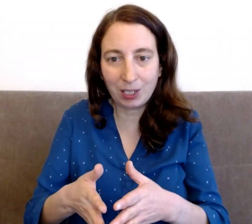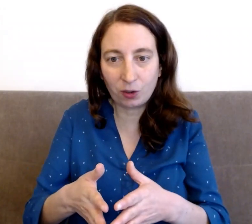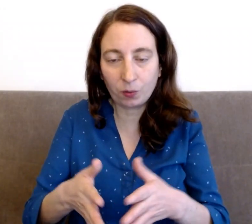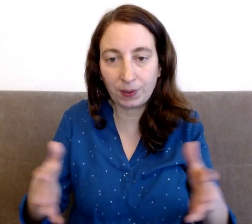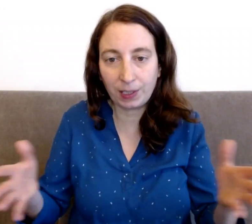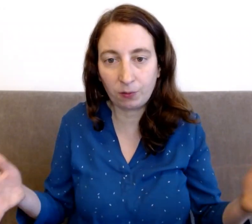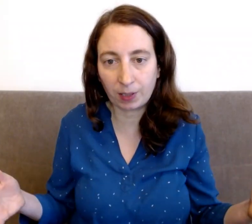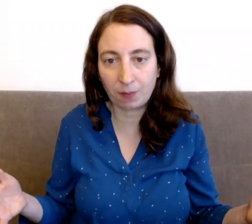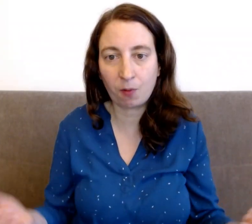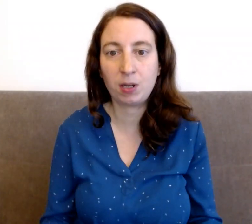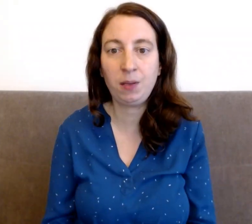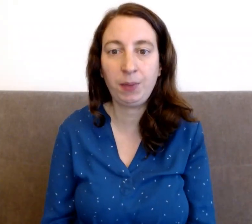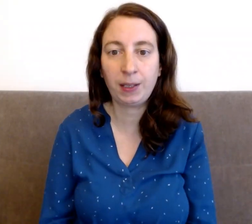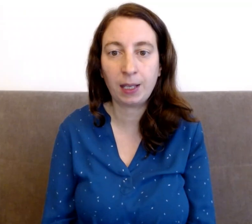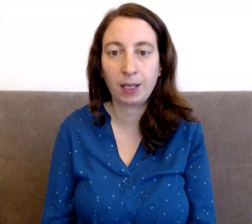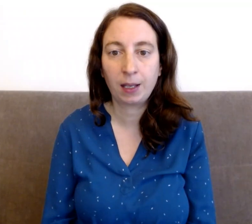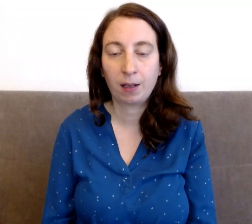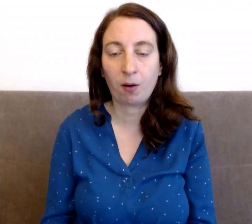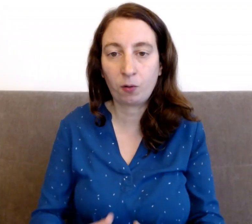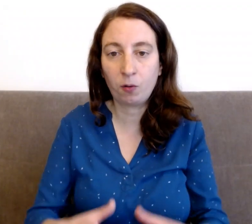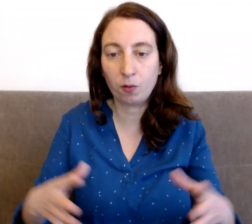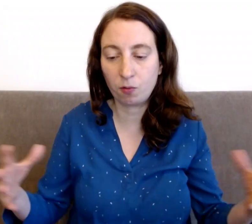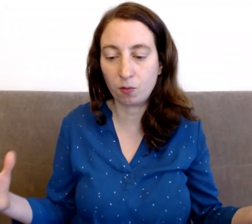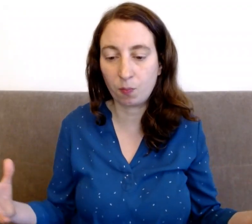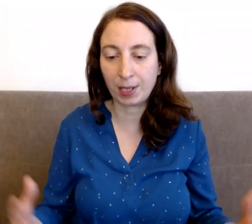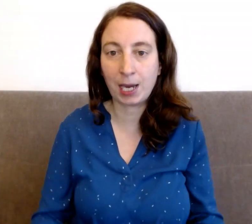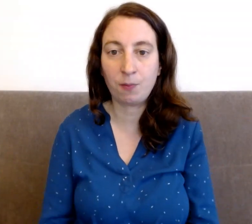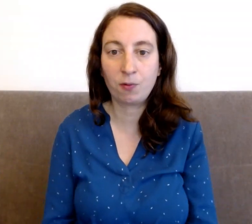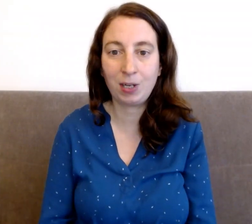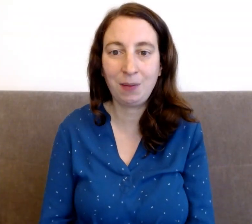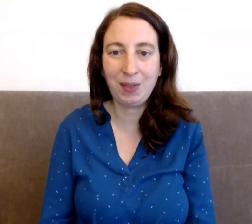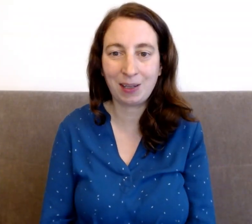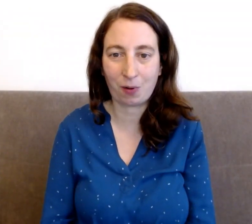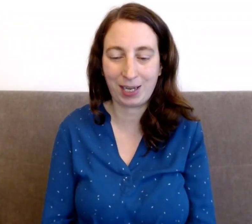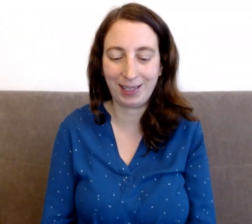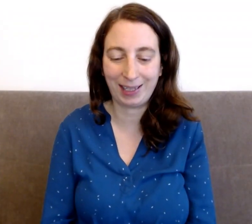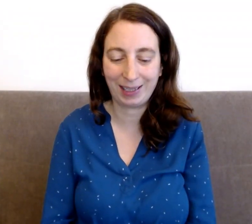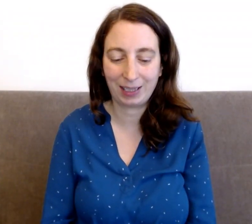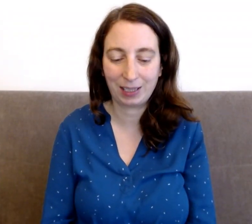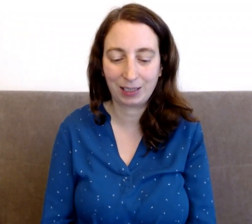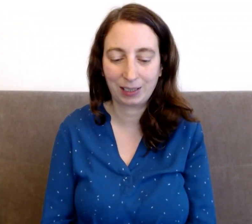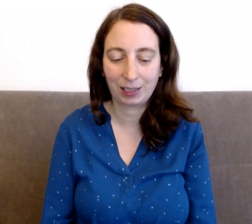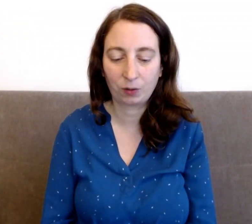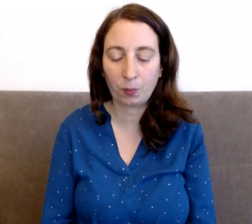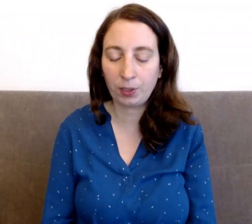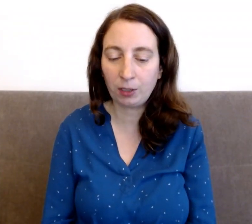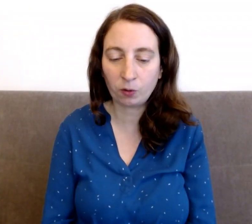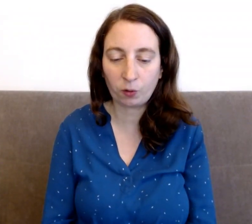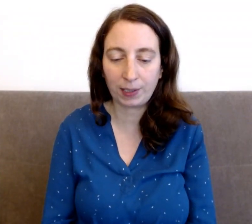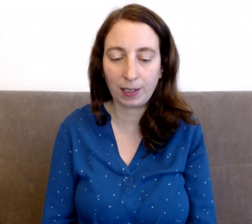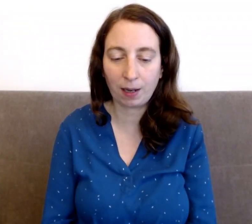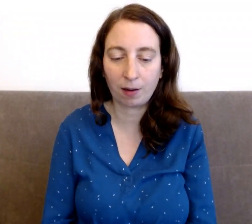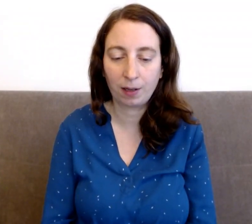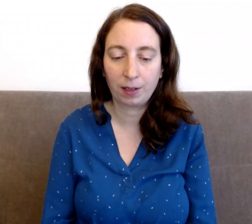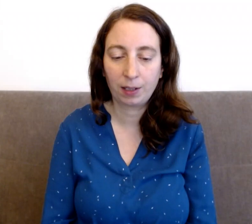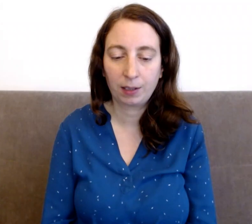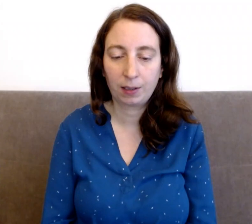choses est totalement limitée, alors que le panel est plutôt illimité en réalité. Prenez le temps de choisir la